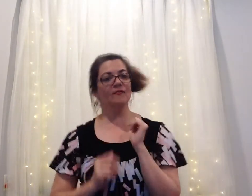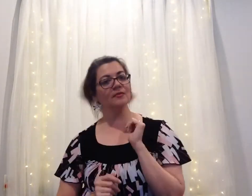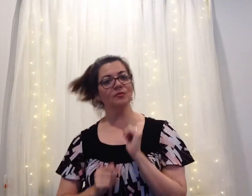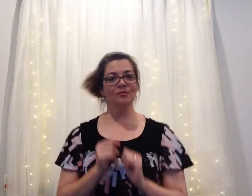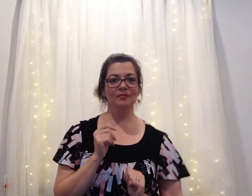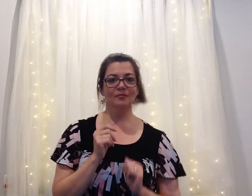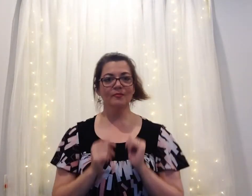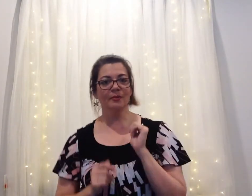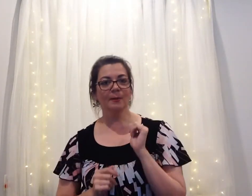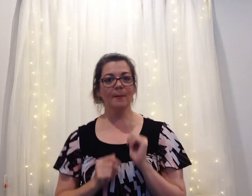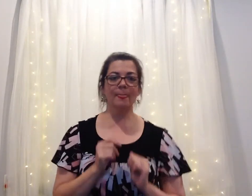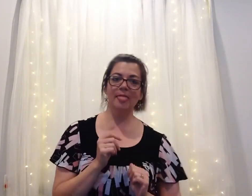bailar.